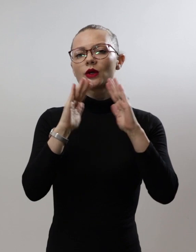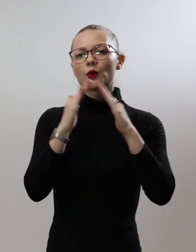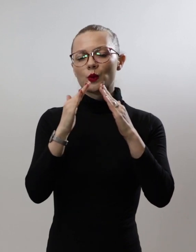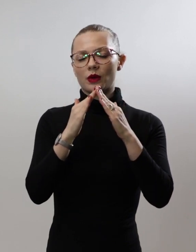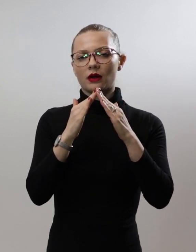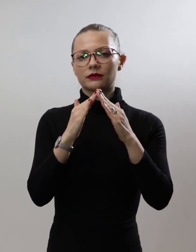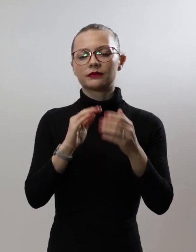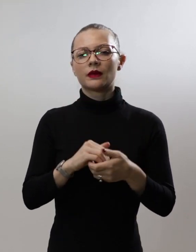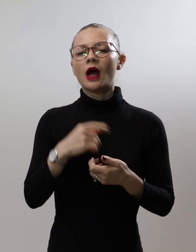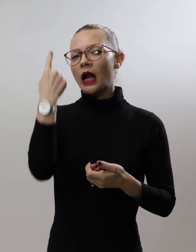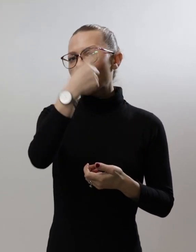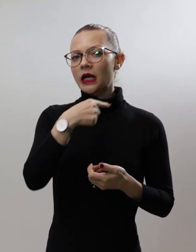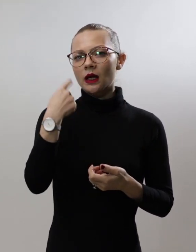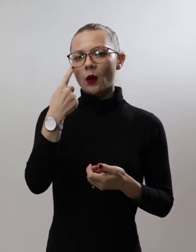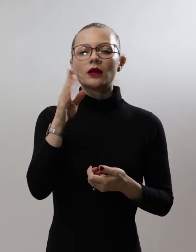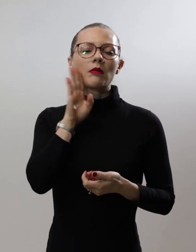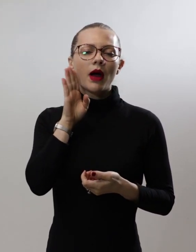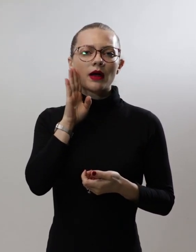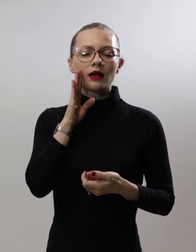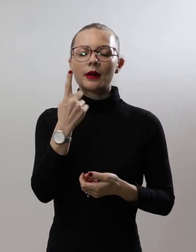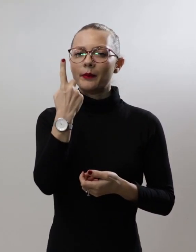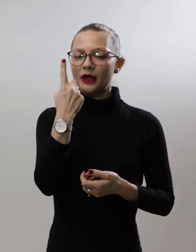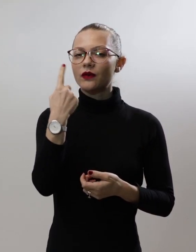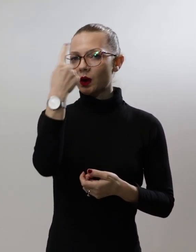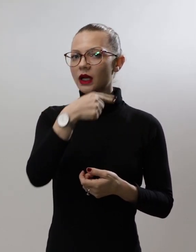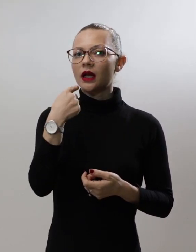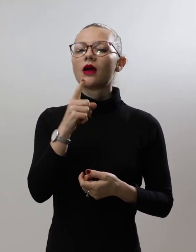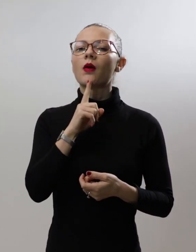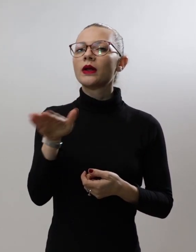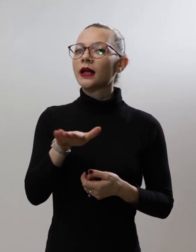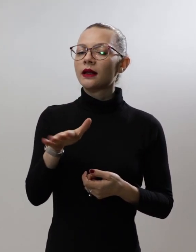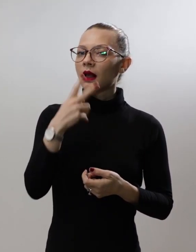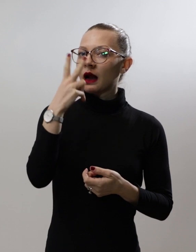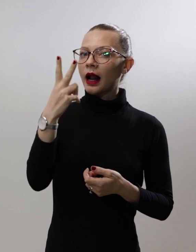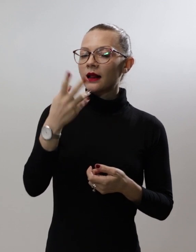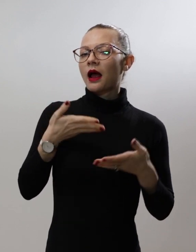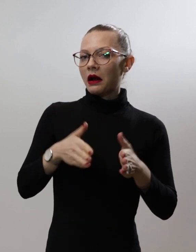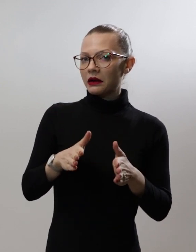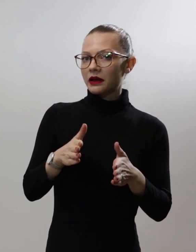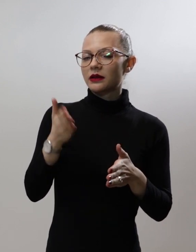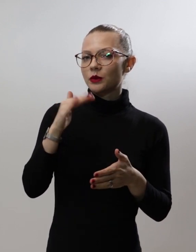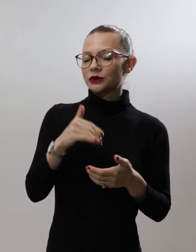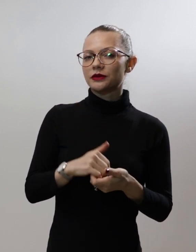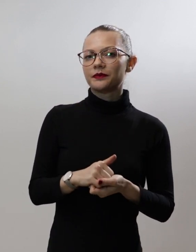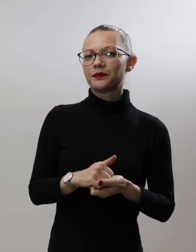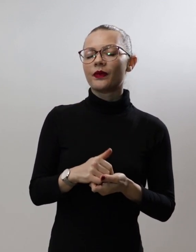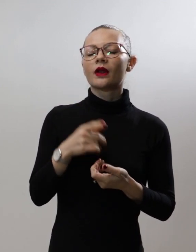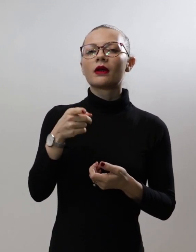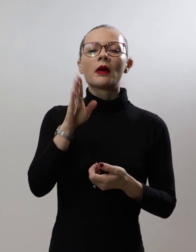Ликот на мајката е првиот лик што детето го гледа по рајањето. Улогата и местото на мајката во